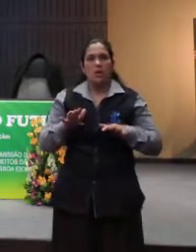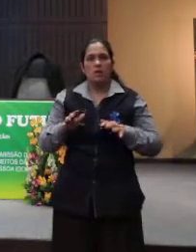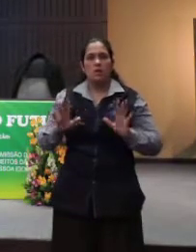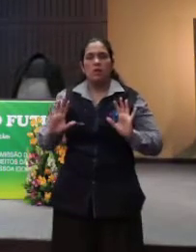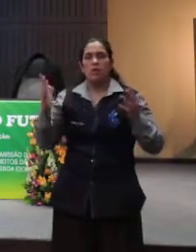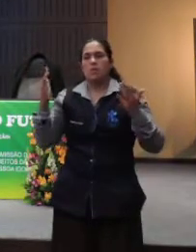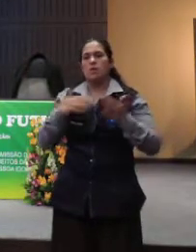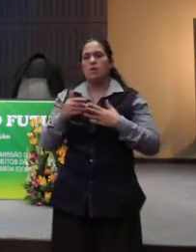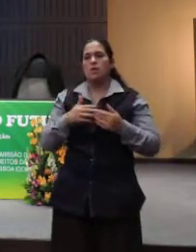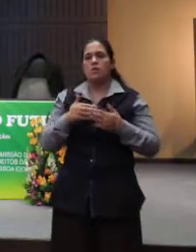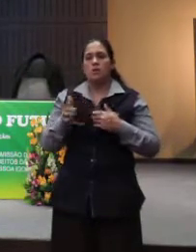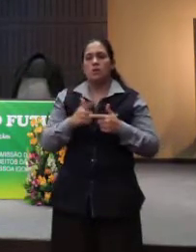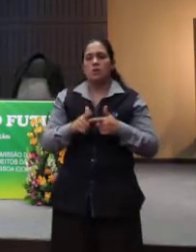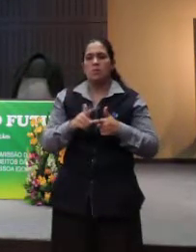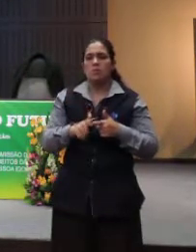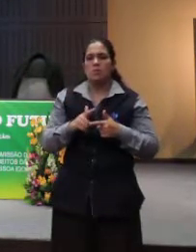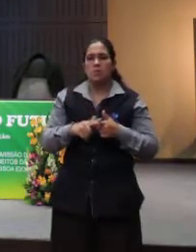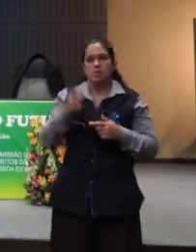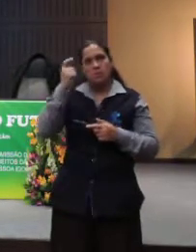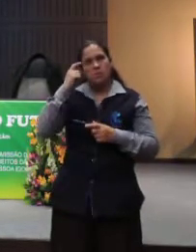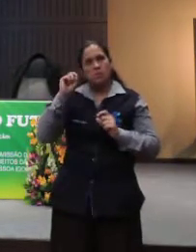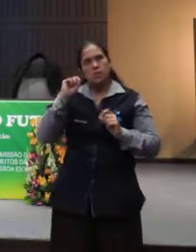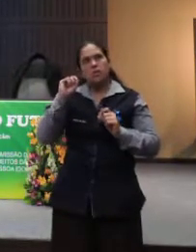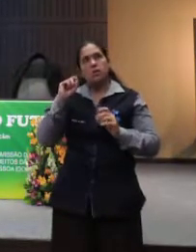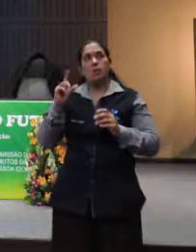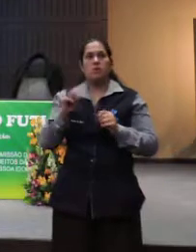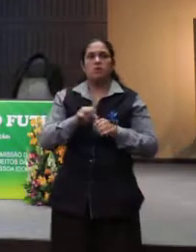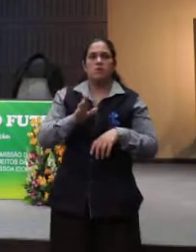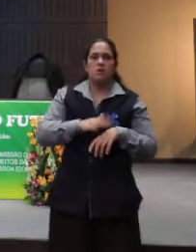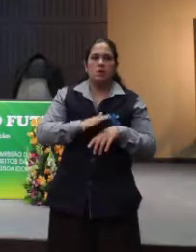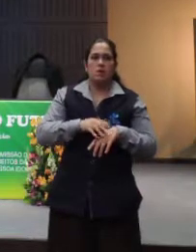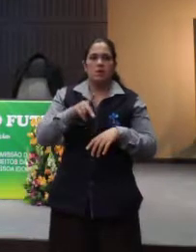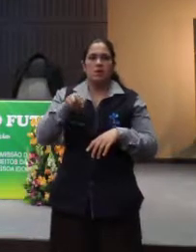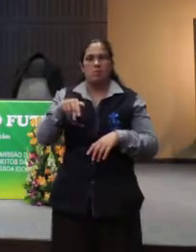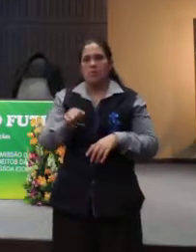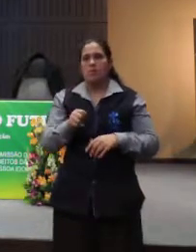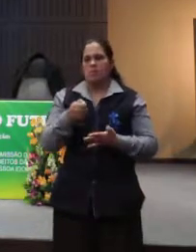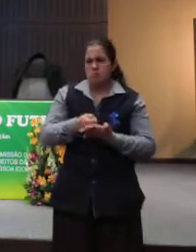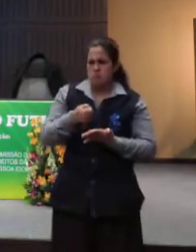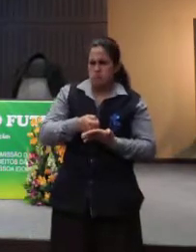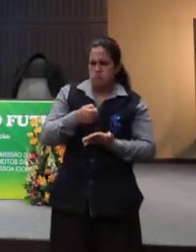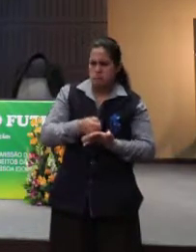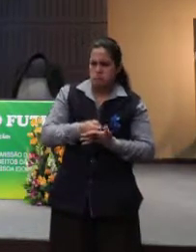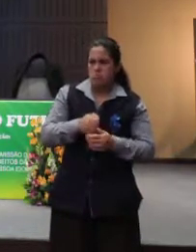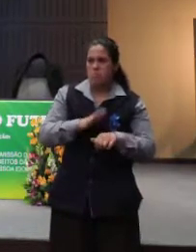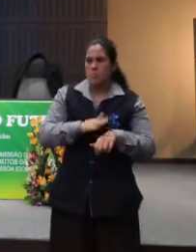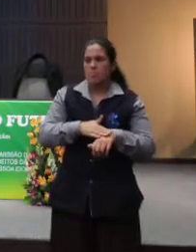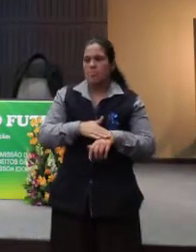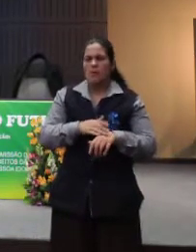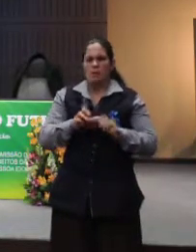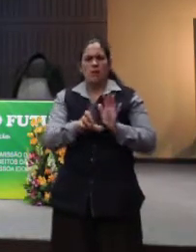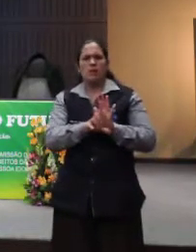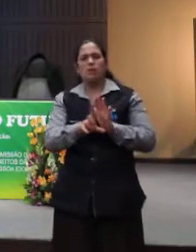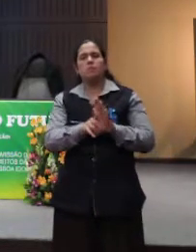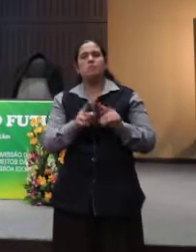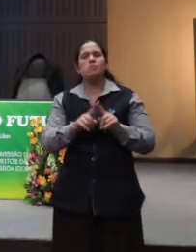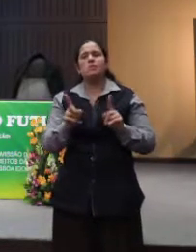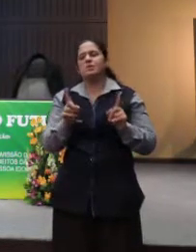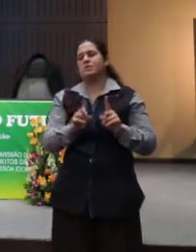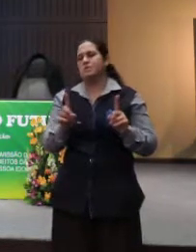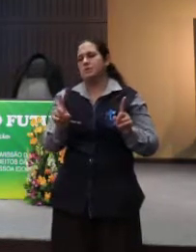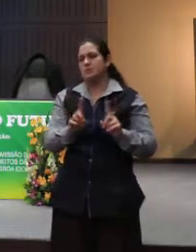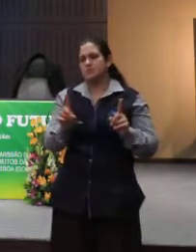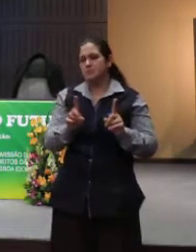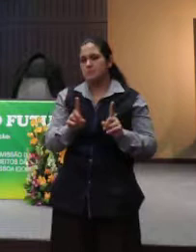algum problema, a primeira coisa que se pensa é vamos aumentar a pena, vamos ser mais rígidos legalmente. Mas não é isso.